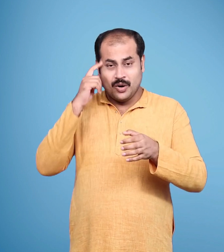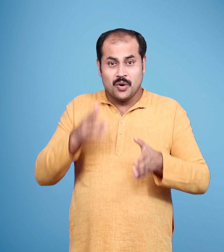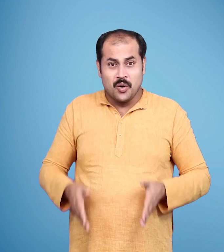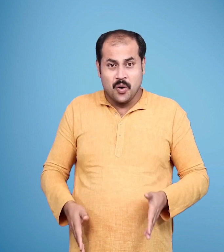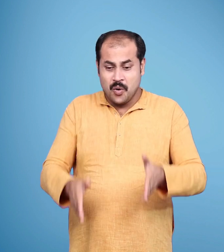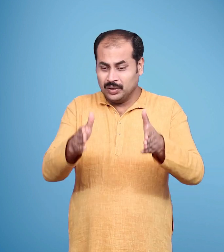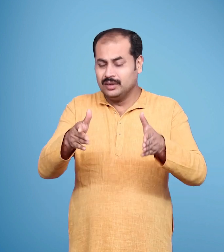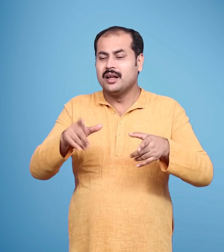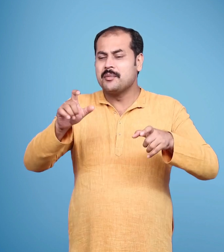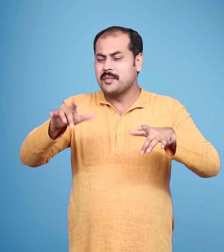सडके सूनी है